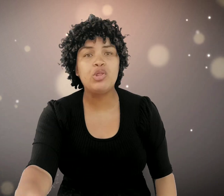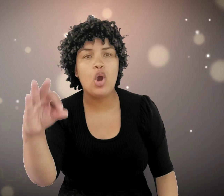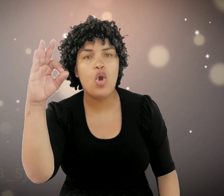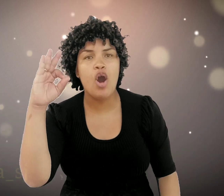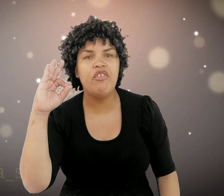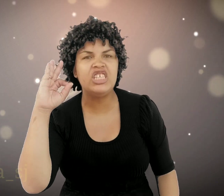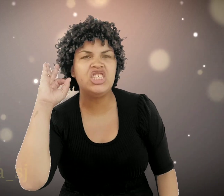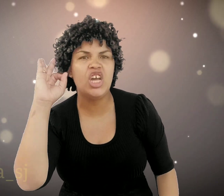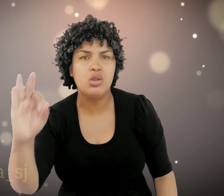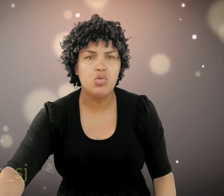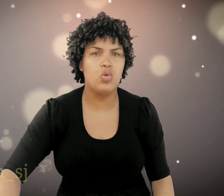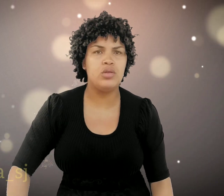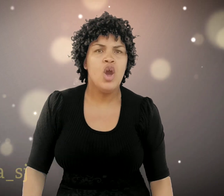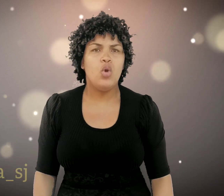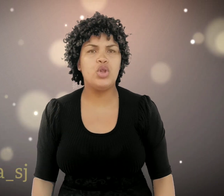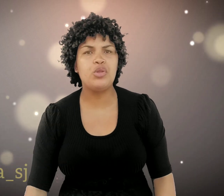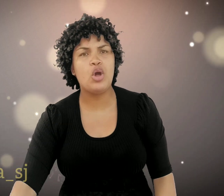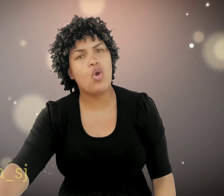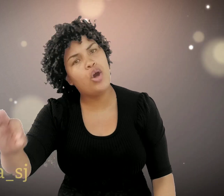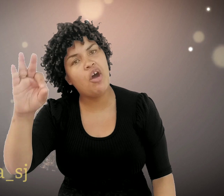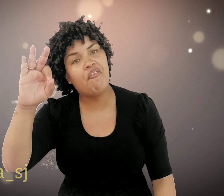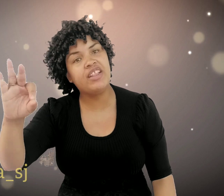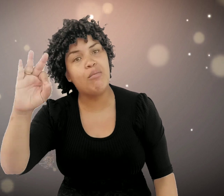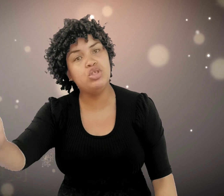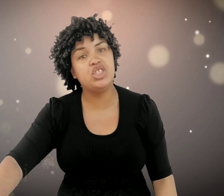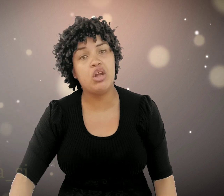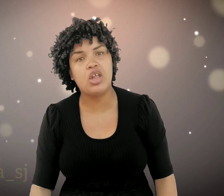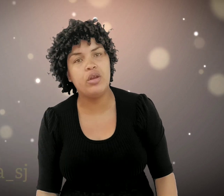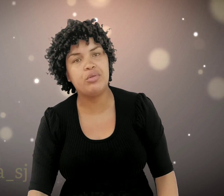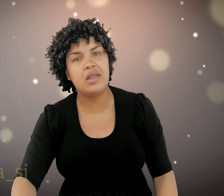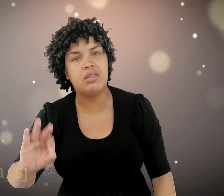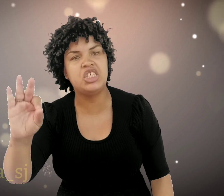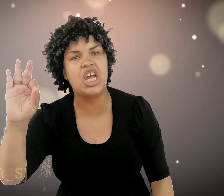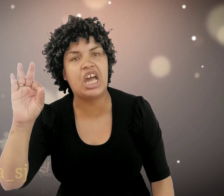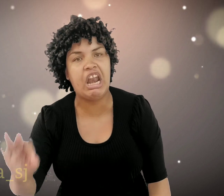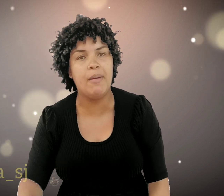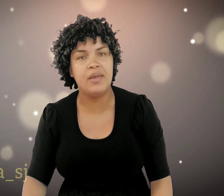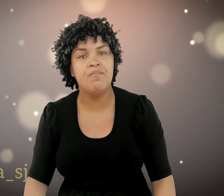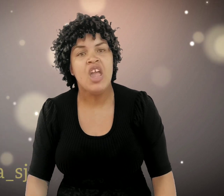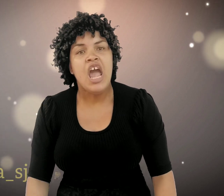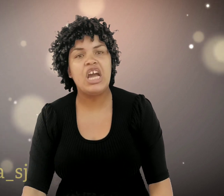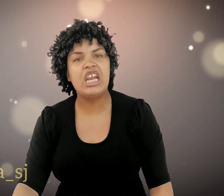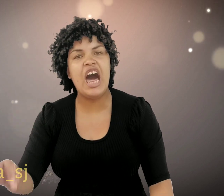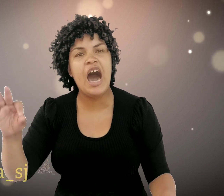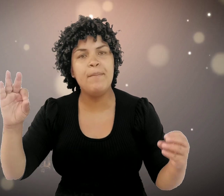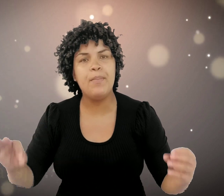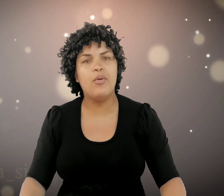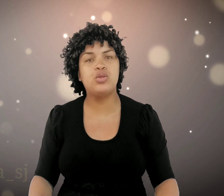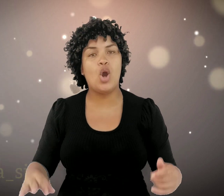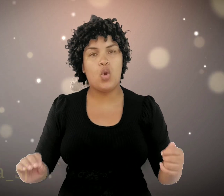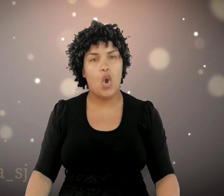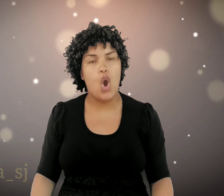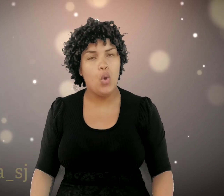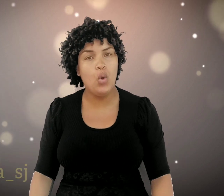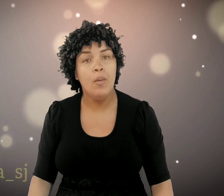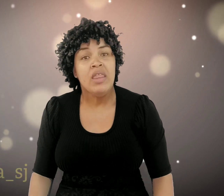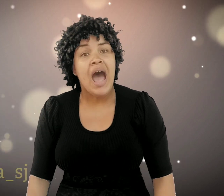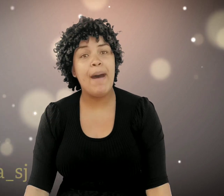socorro vem de Jesus. O teu socorro não vem da multidão. Então não desista. Clame. Clame para o socorro. A